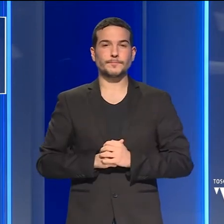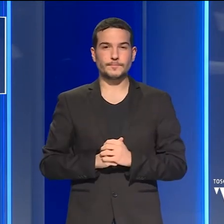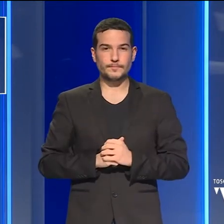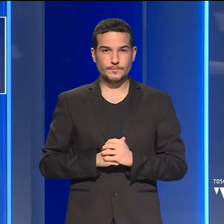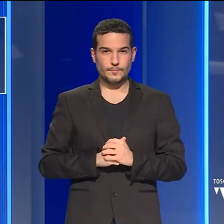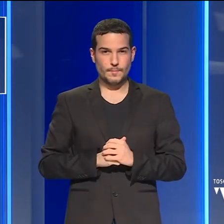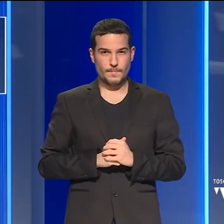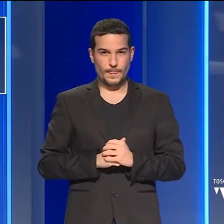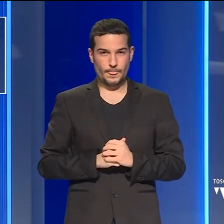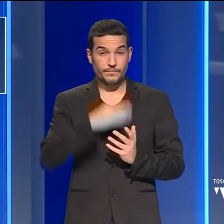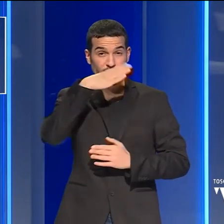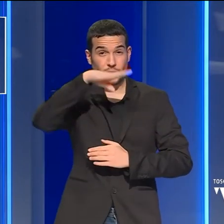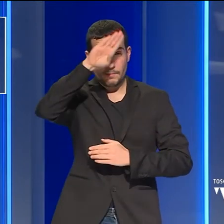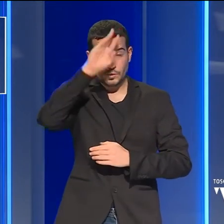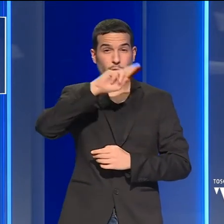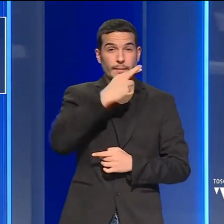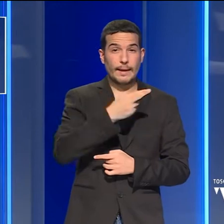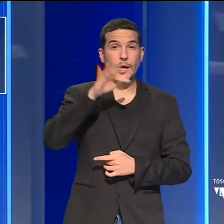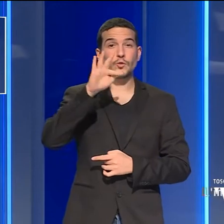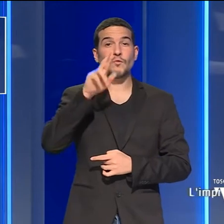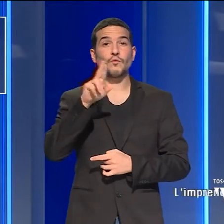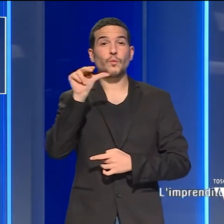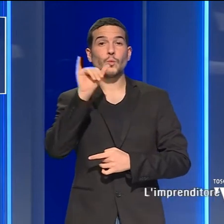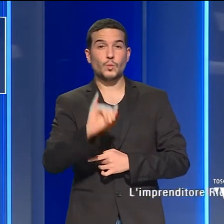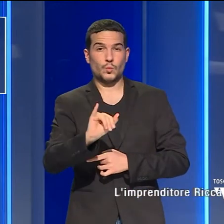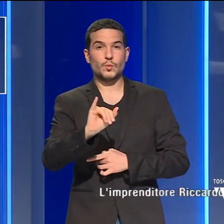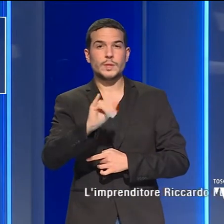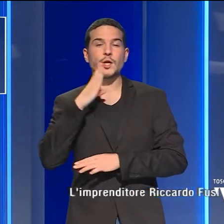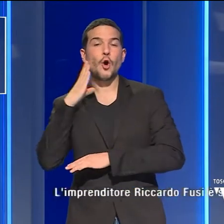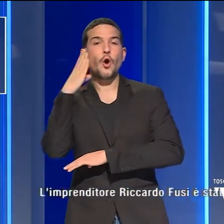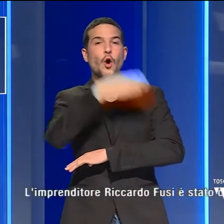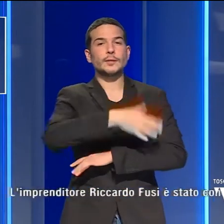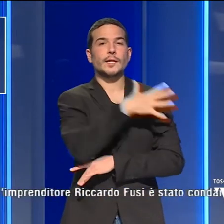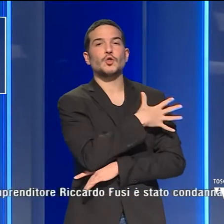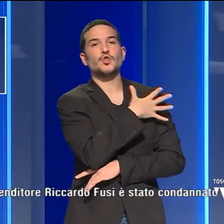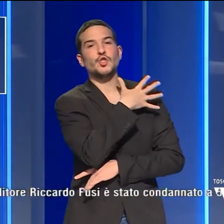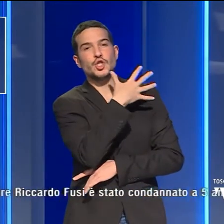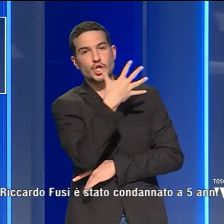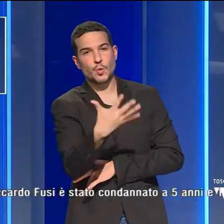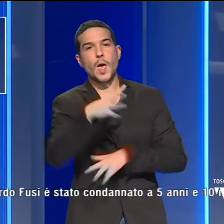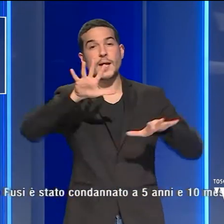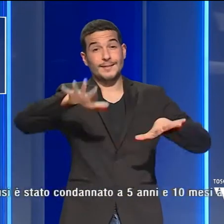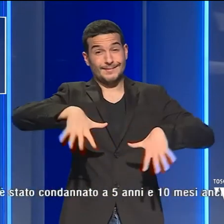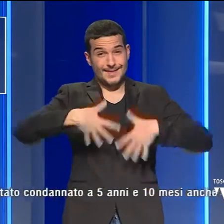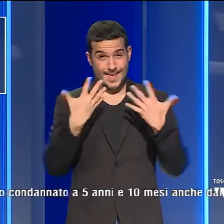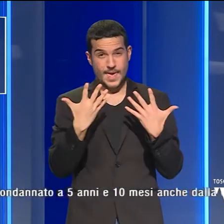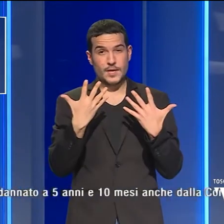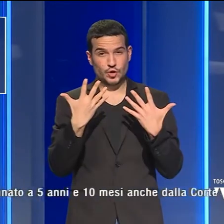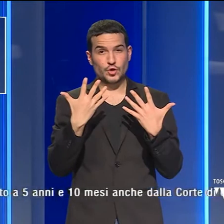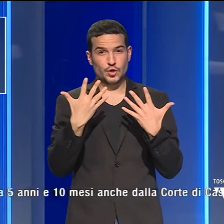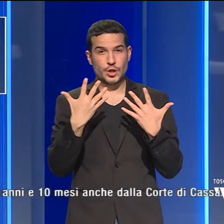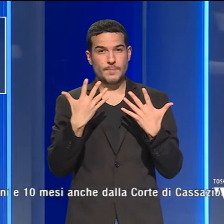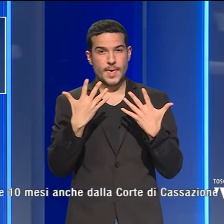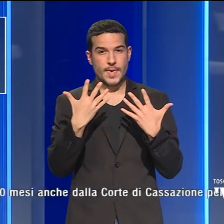L'imprenditore Riccardo Fusi è stato condannato a 5 anni e 10 mesi anche dalla